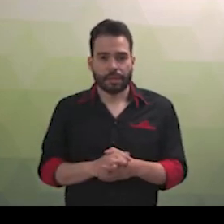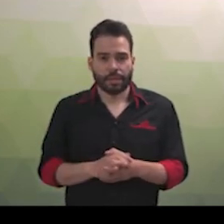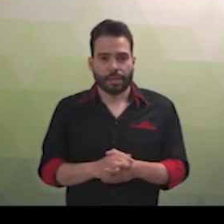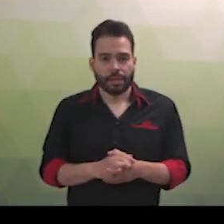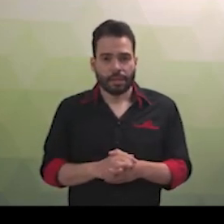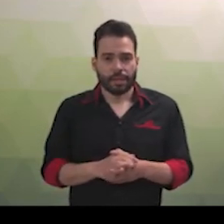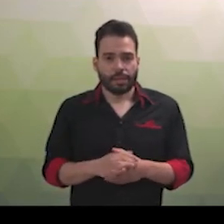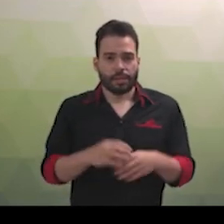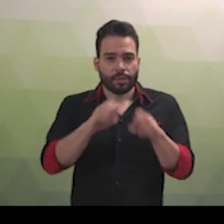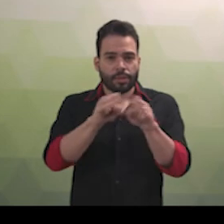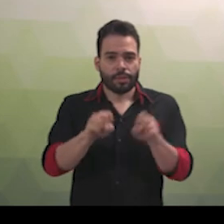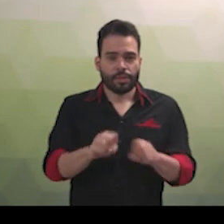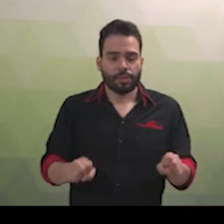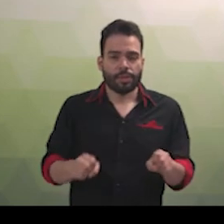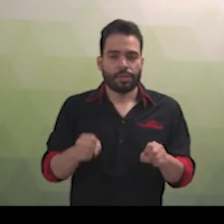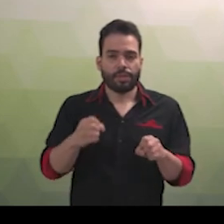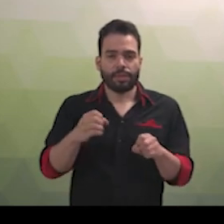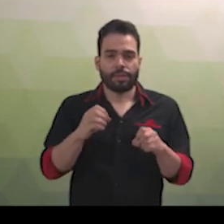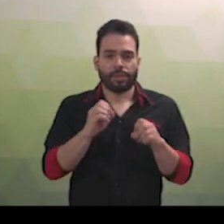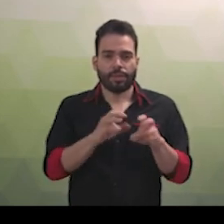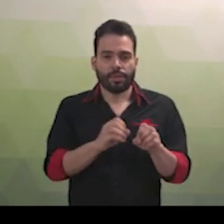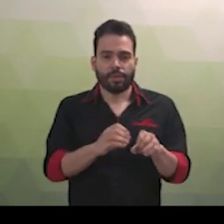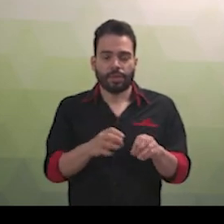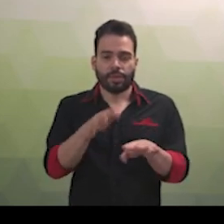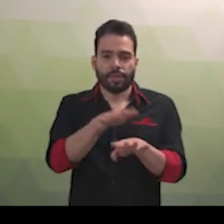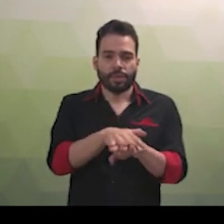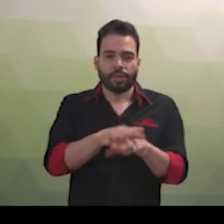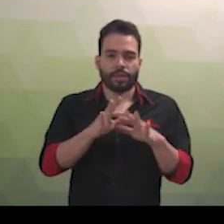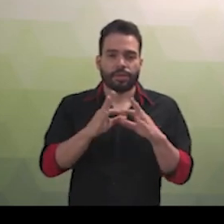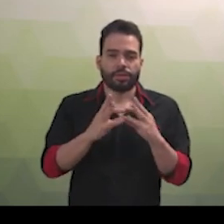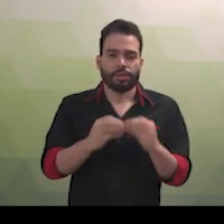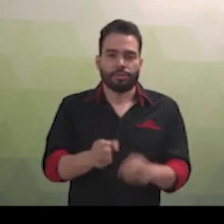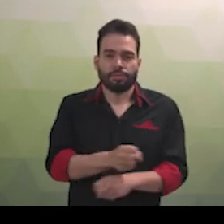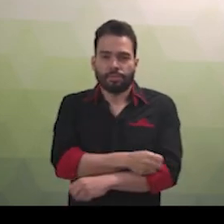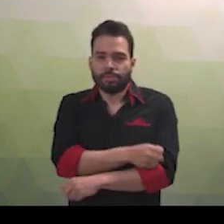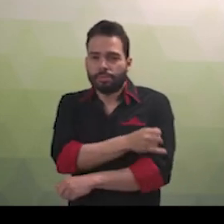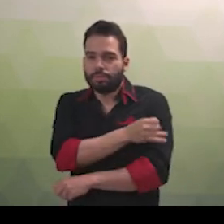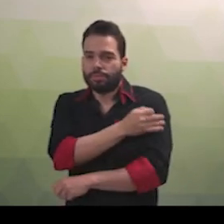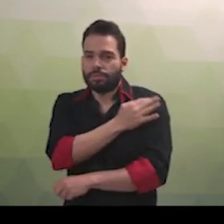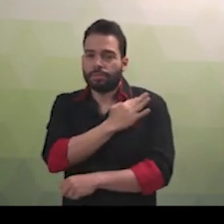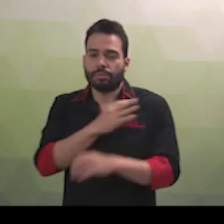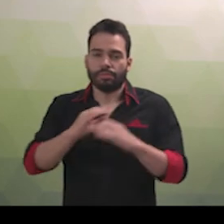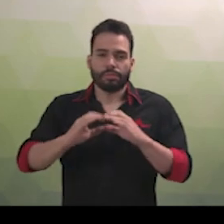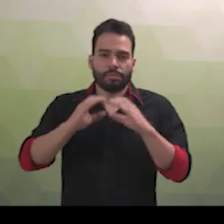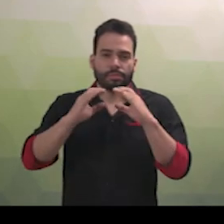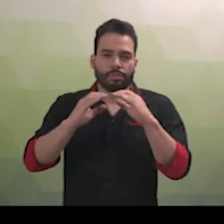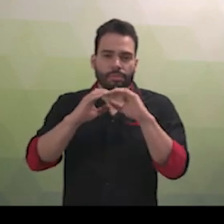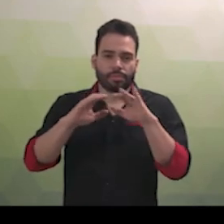educacional inclusivo em todos os níveis de aprendizado ao longo de toda a vida, de forma a alcançar o máximo